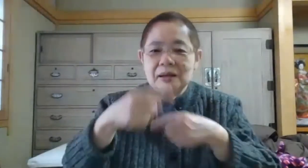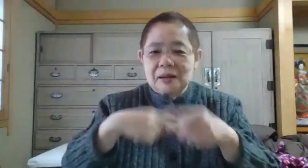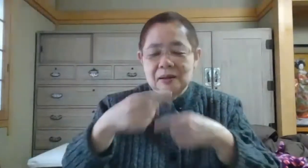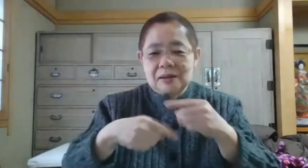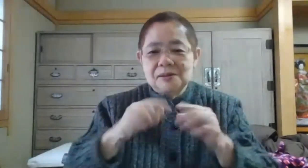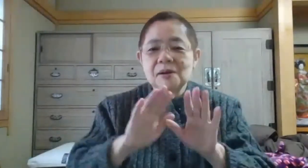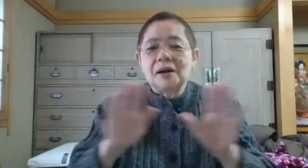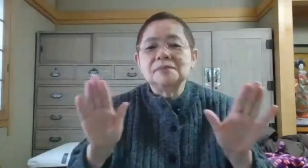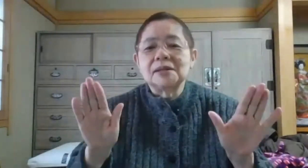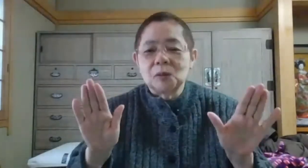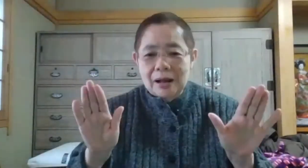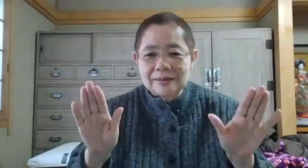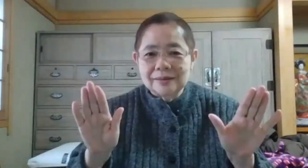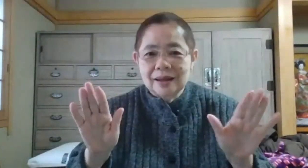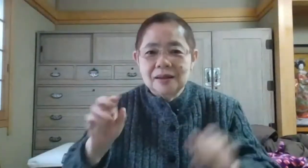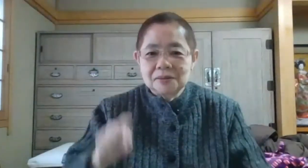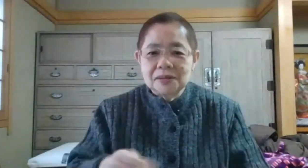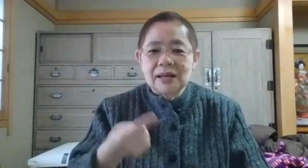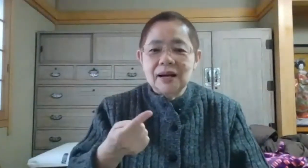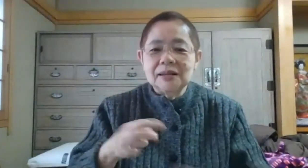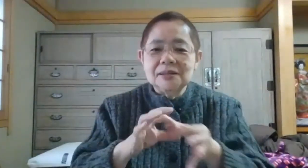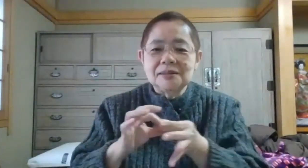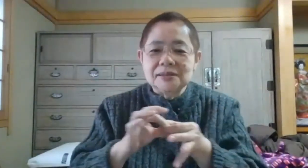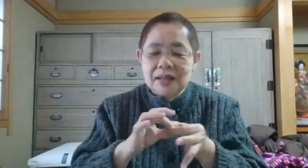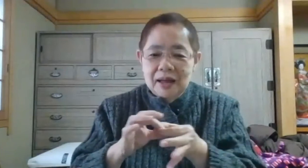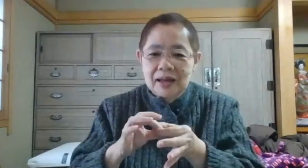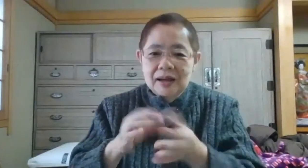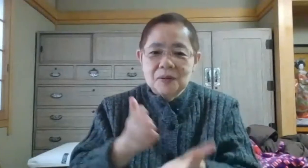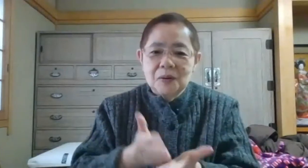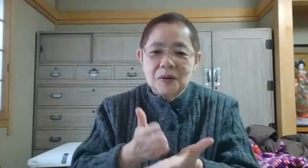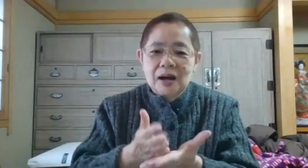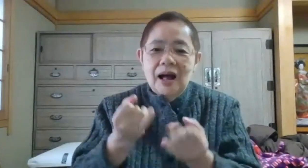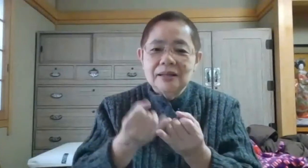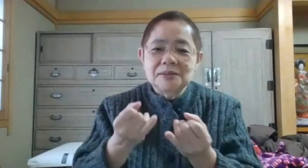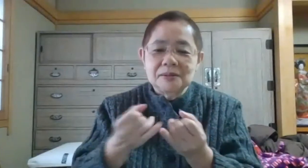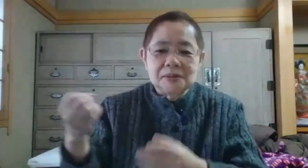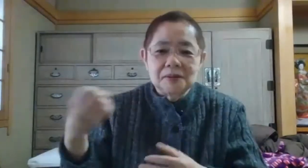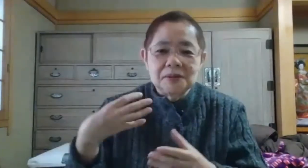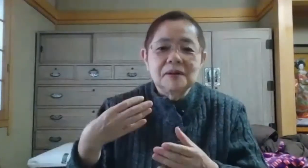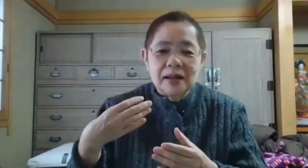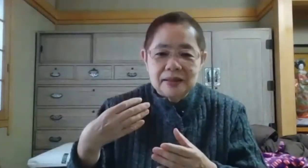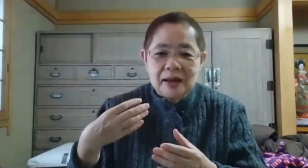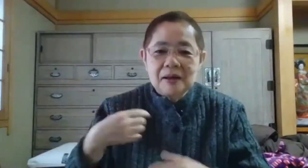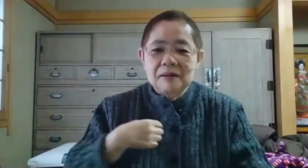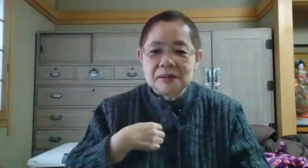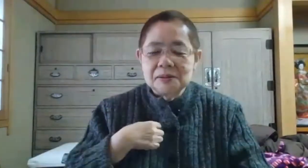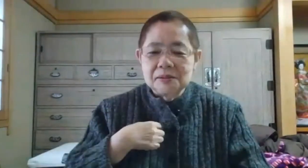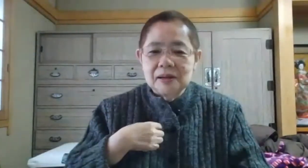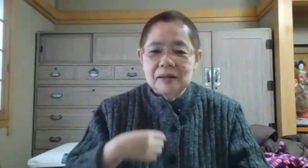手話を始めたのかそのきっかけについて話すようにと言われて私は